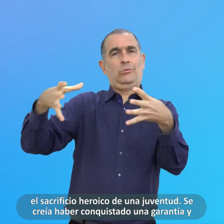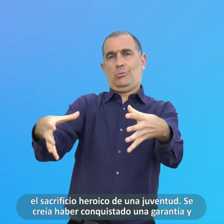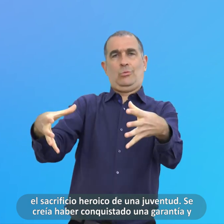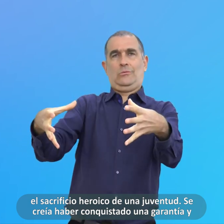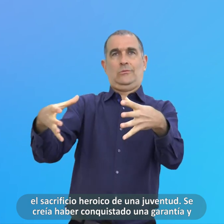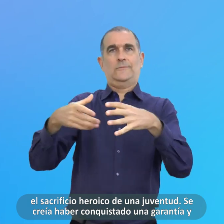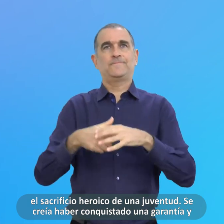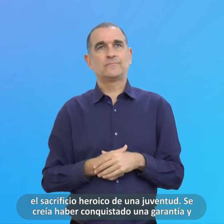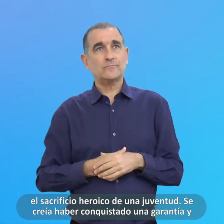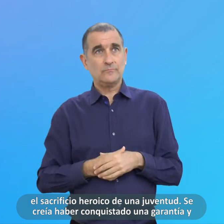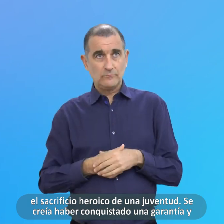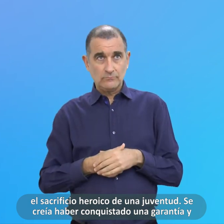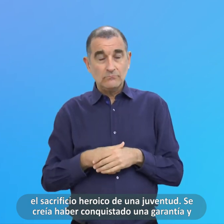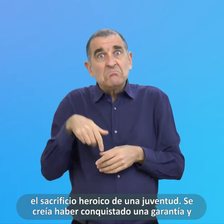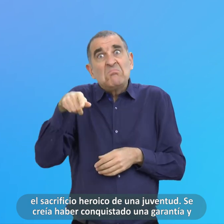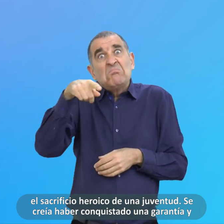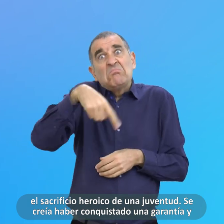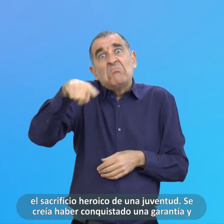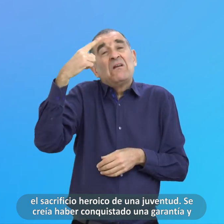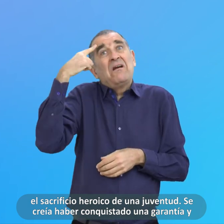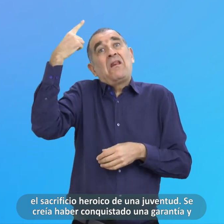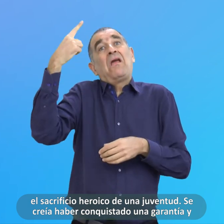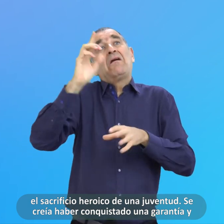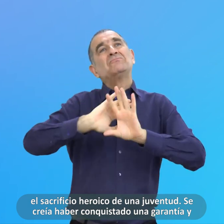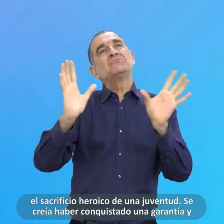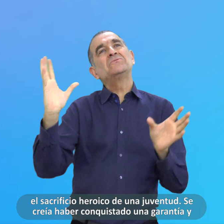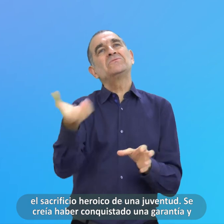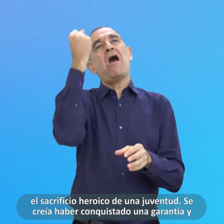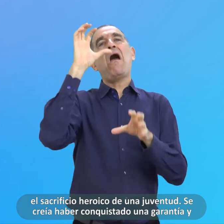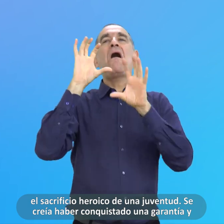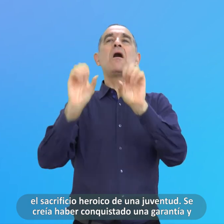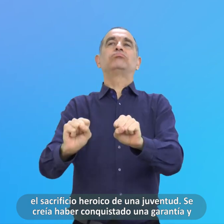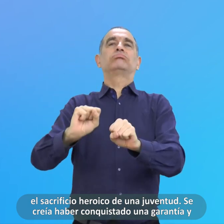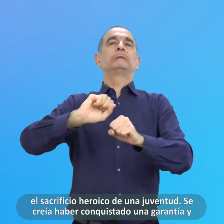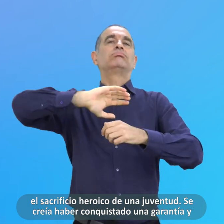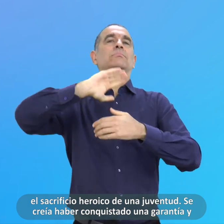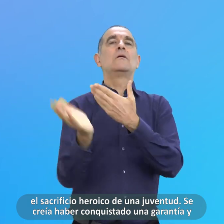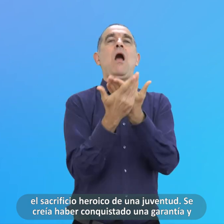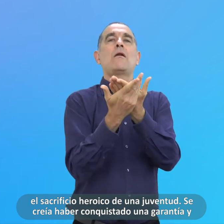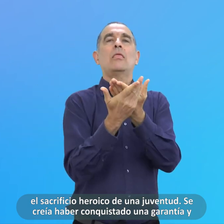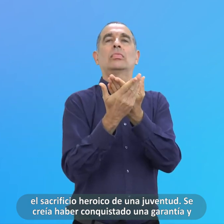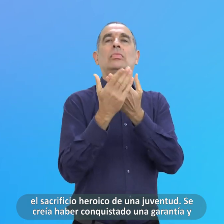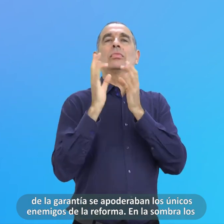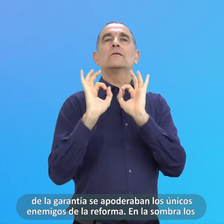Se Creía Haber Conquistado Una Garantía Y De La